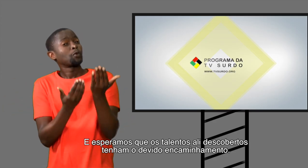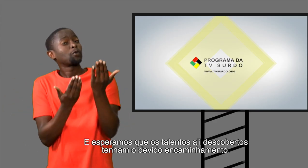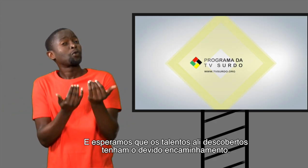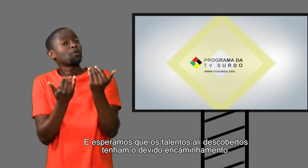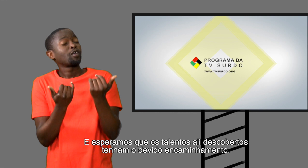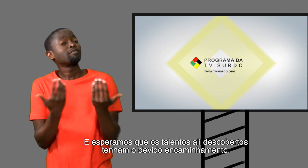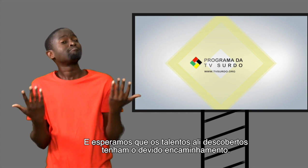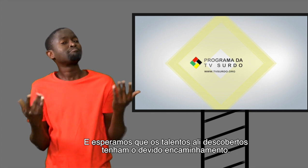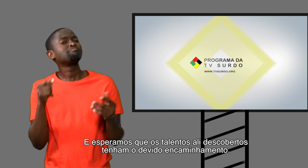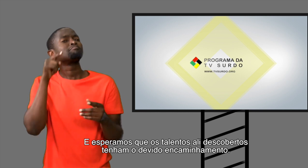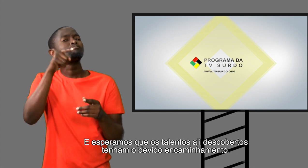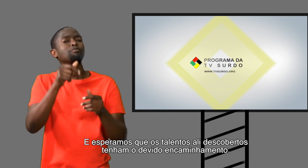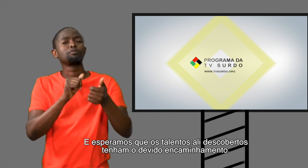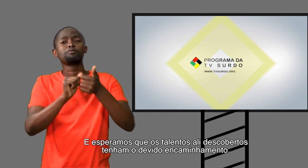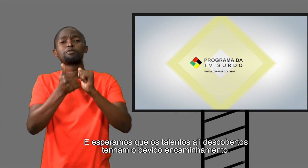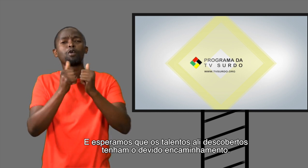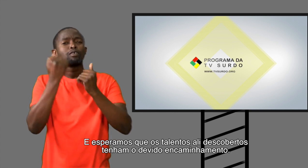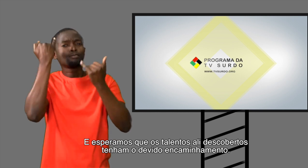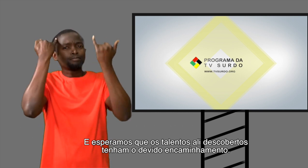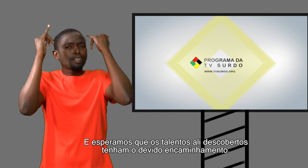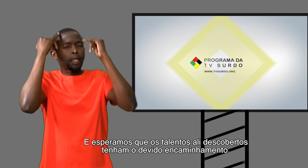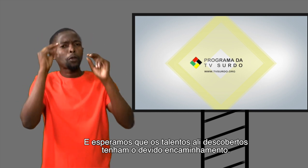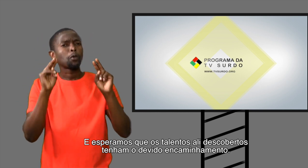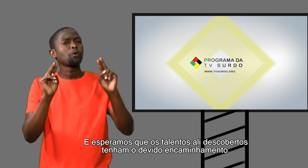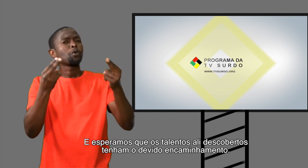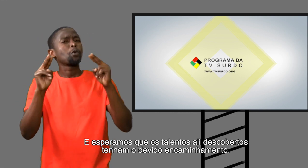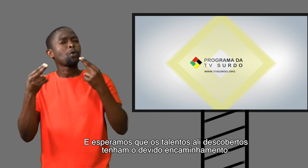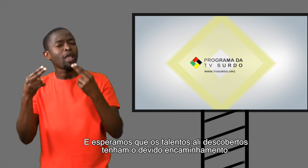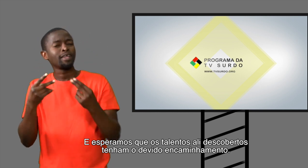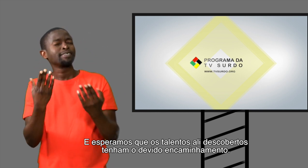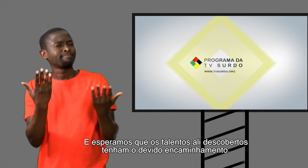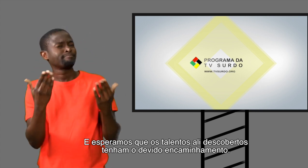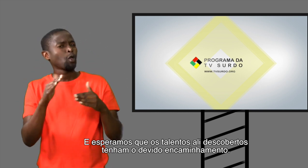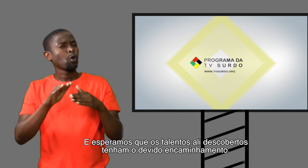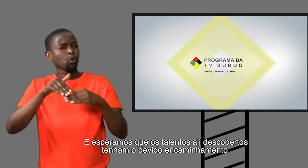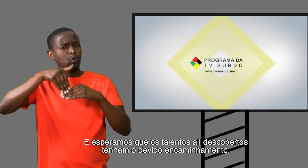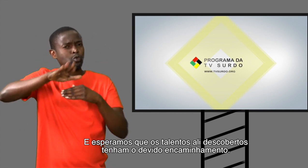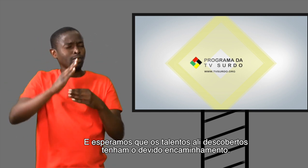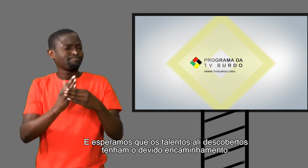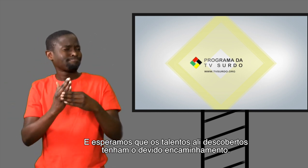E esperamos que os talentos ali descobertos tenham o devido encaminhamento.